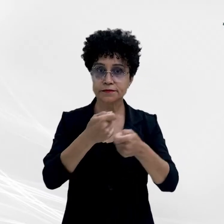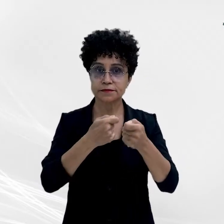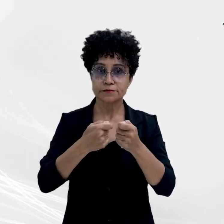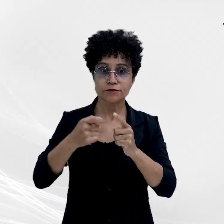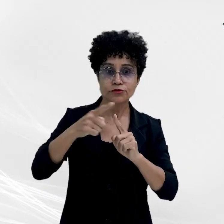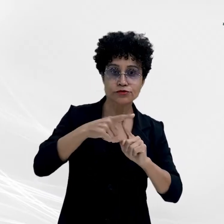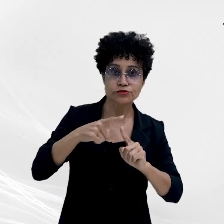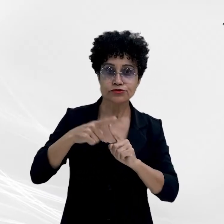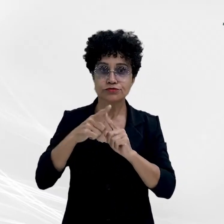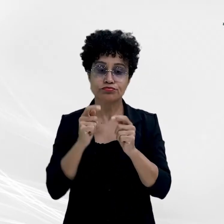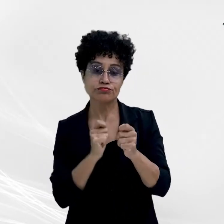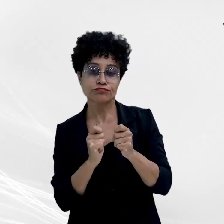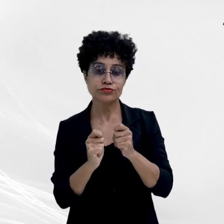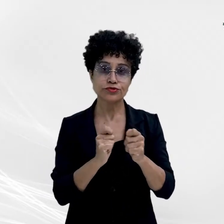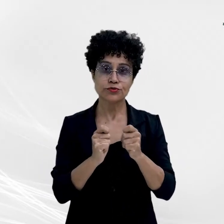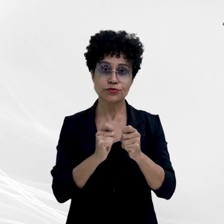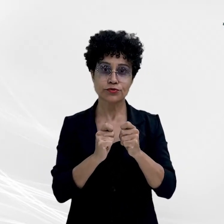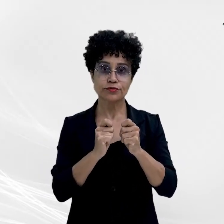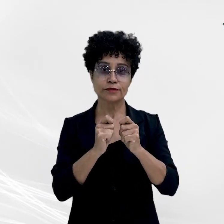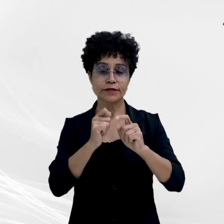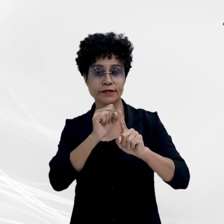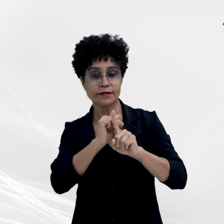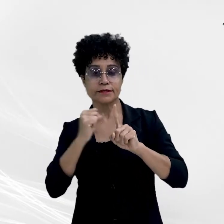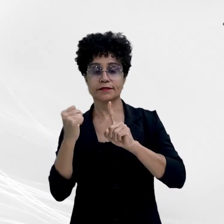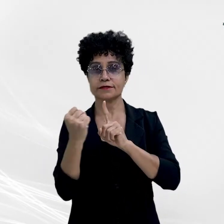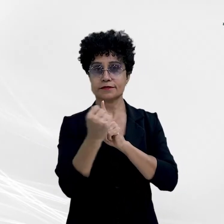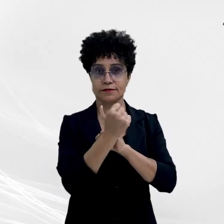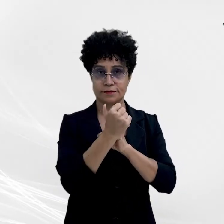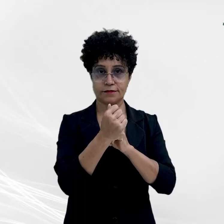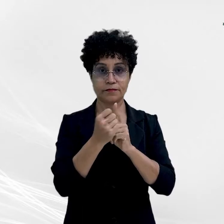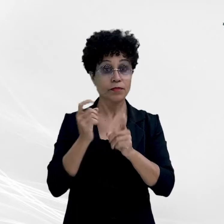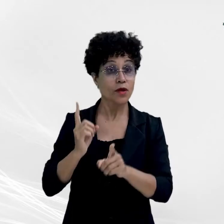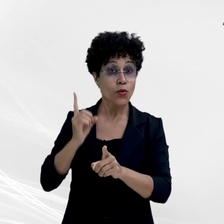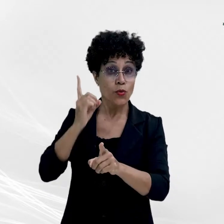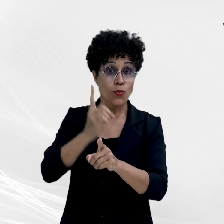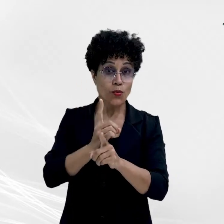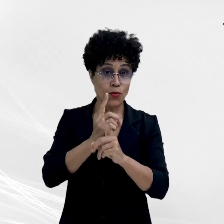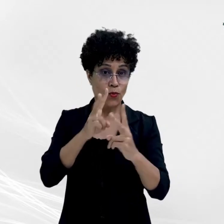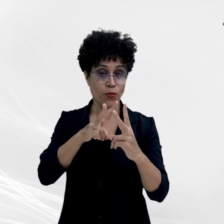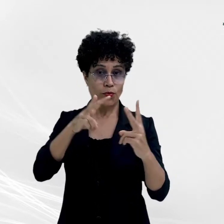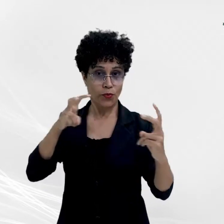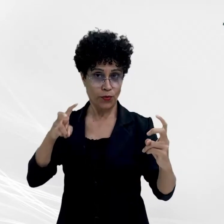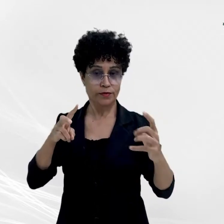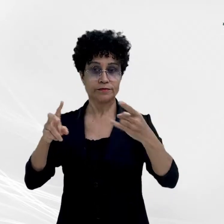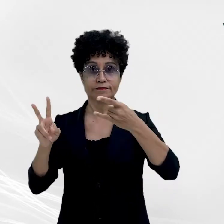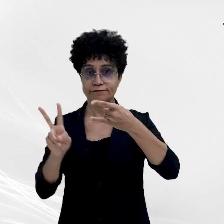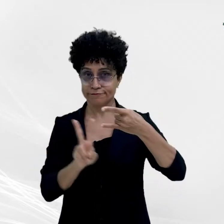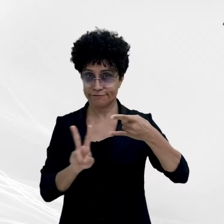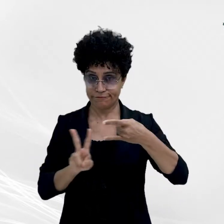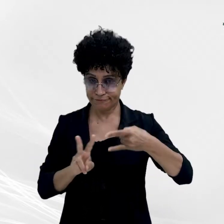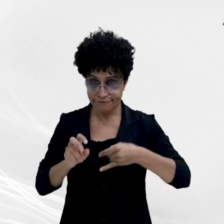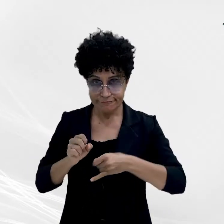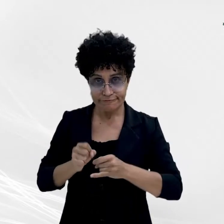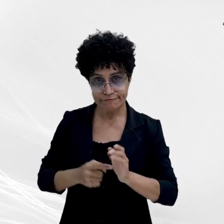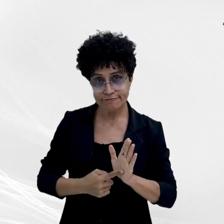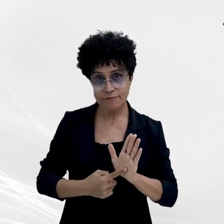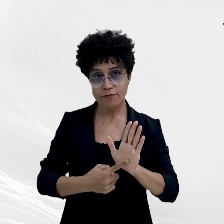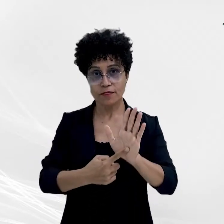Controle e Sociedade. O encontro virtual realizado por meio da plataforma Microsoft Teams reuniu